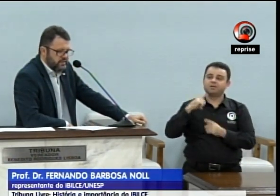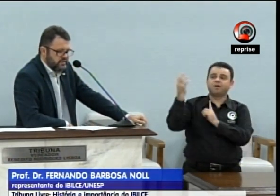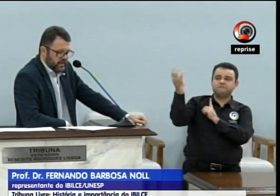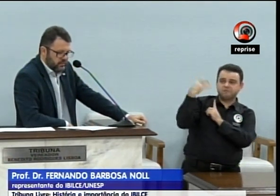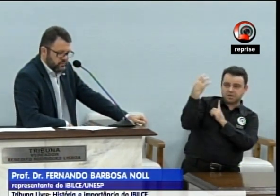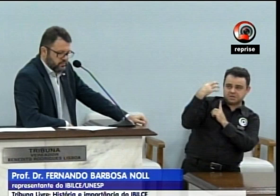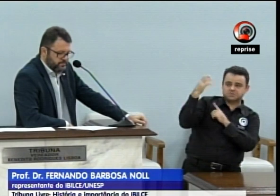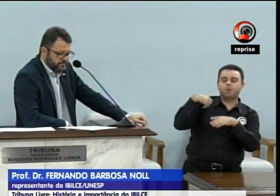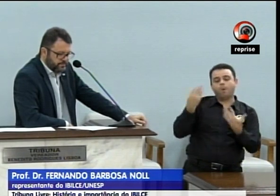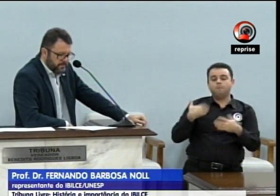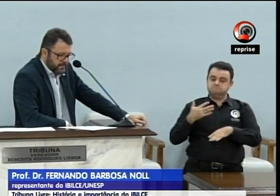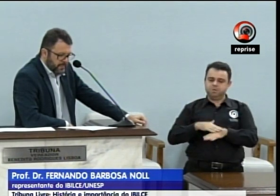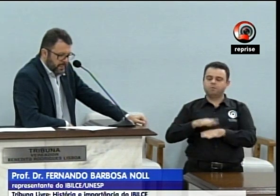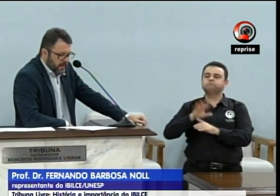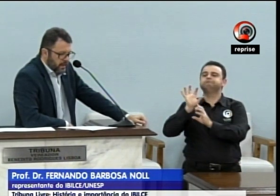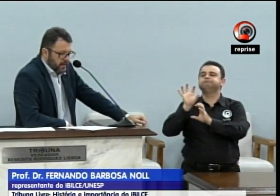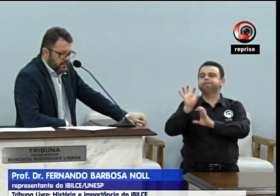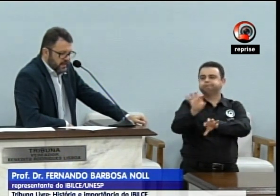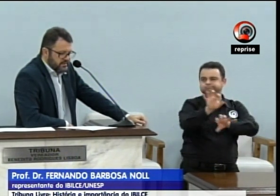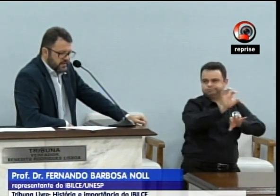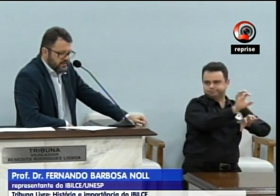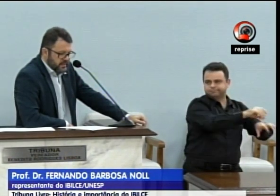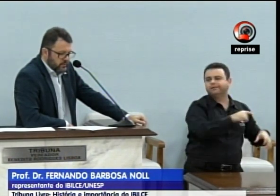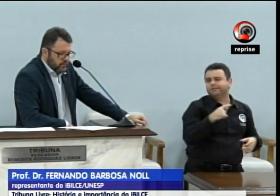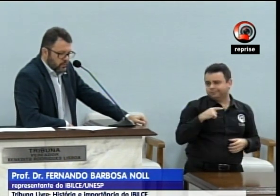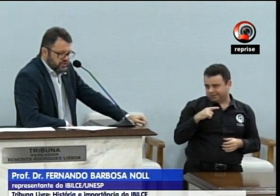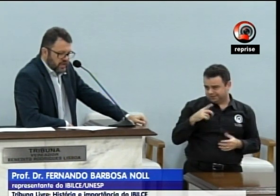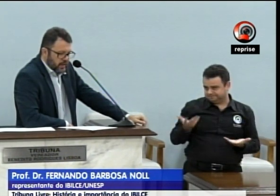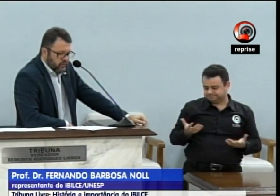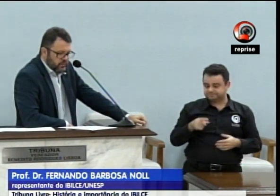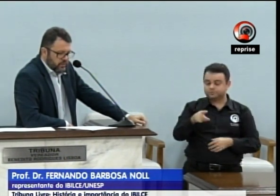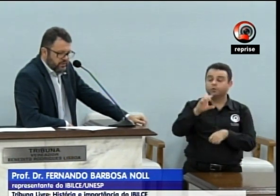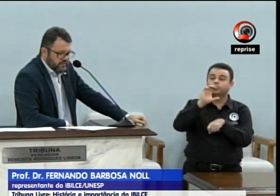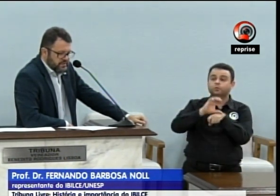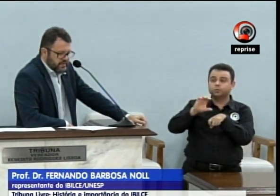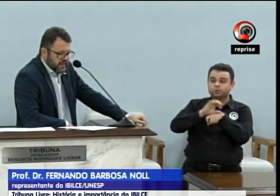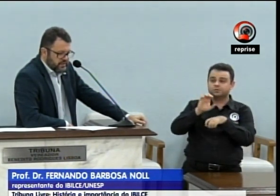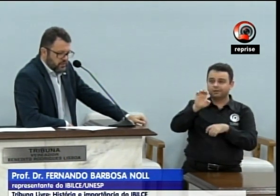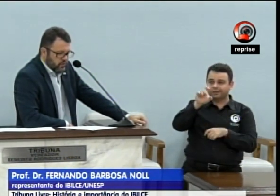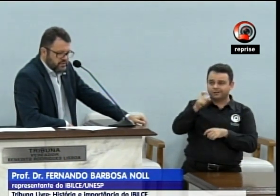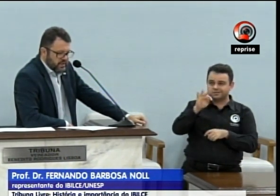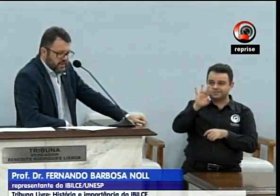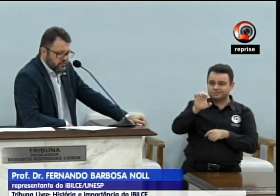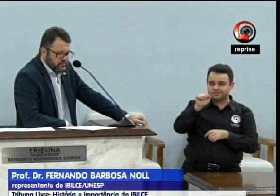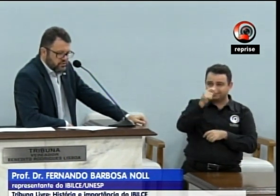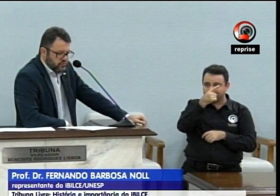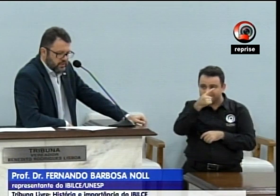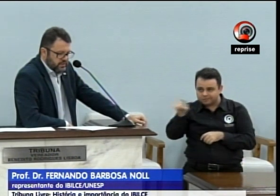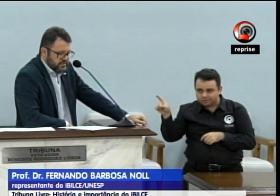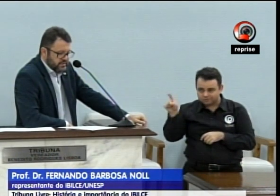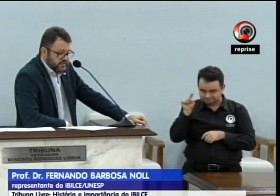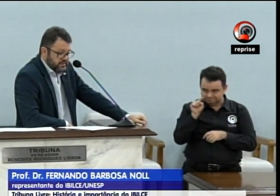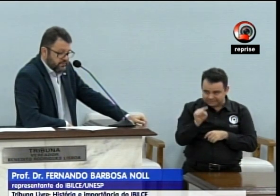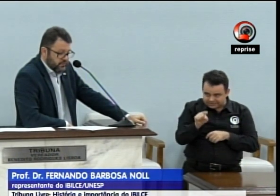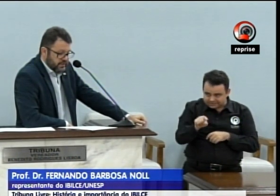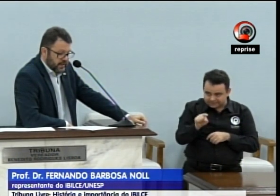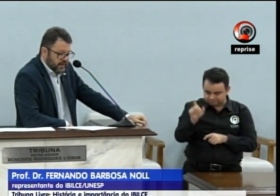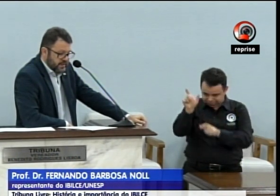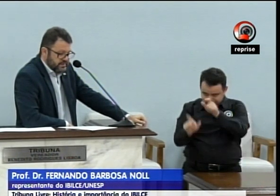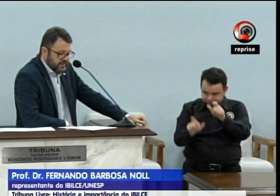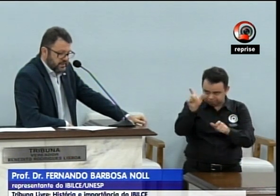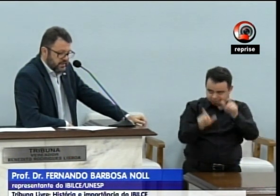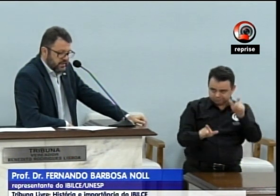influenciados. Na extensão, o diálogo da universidade com os demais constituintes se